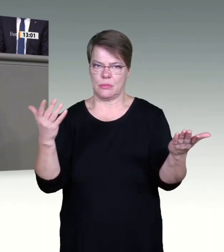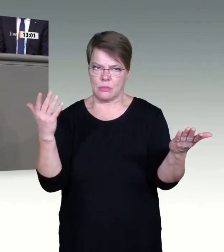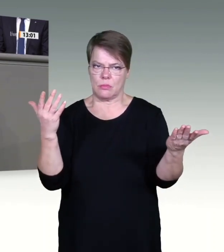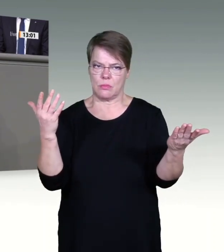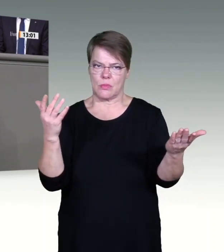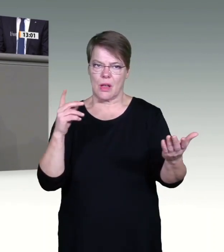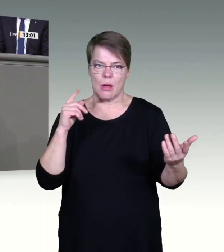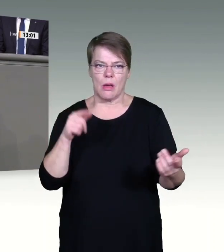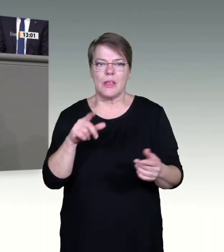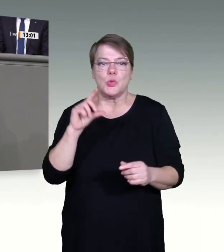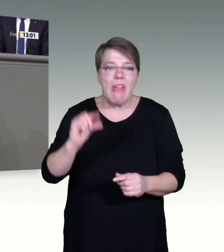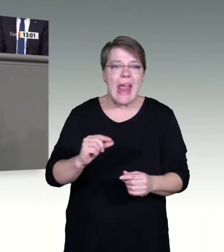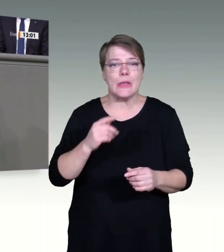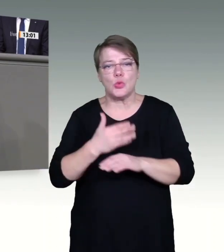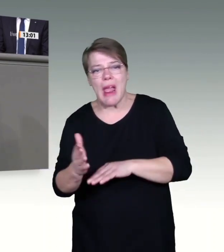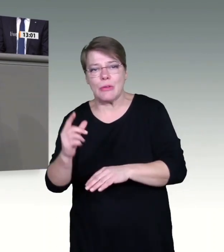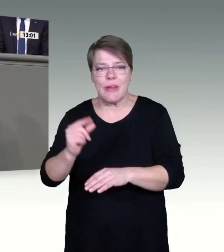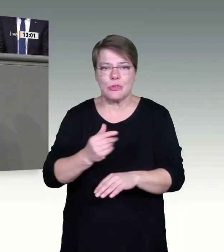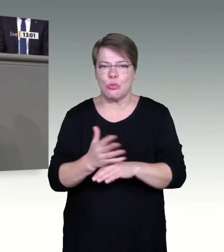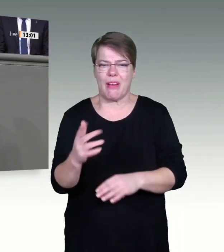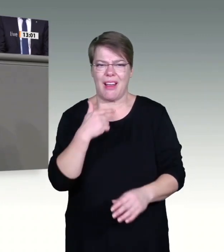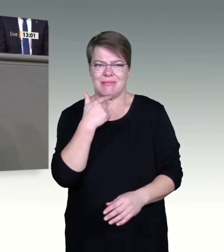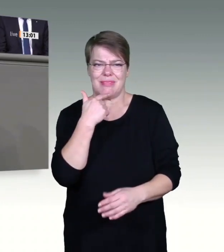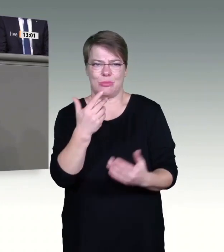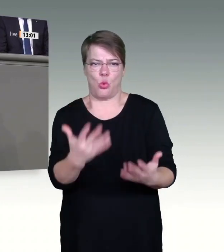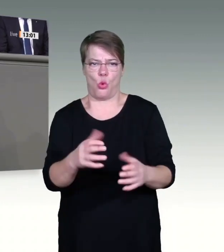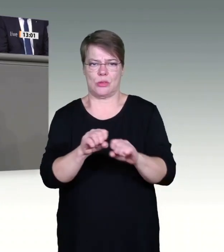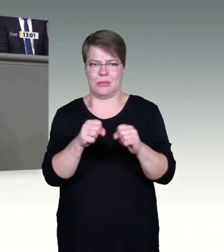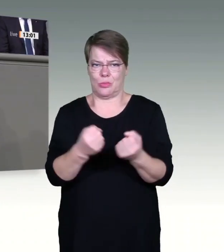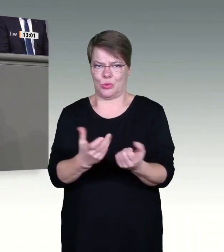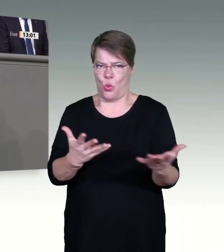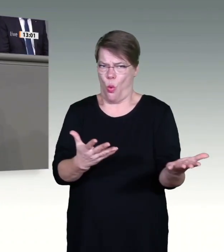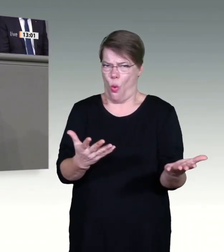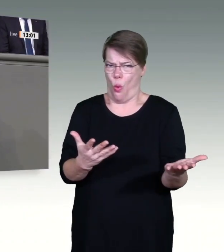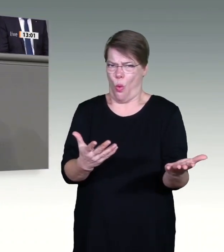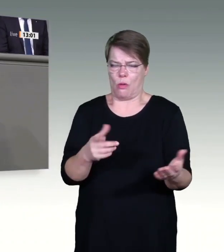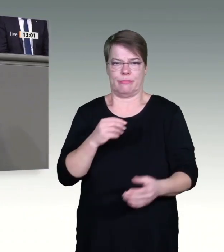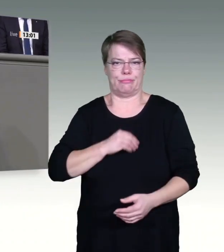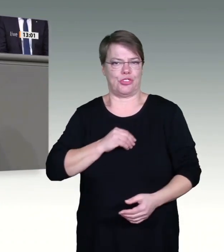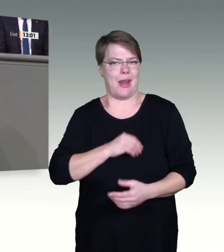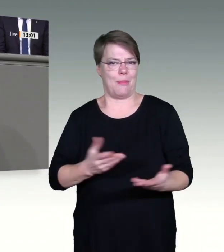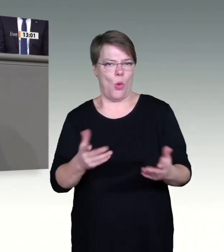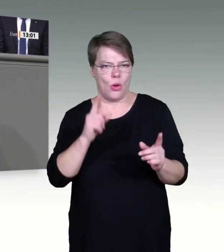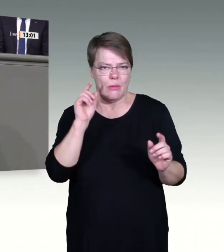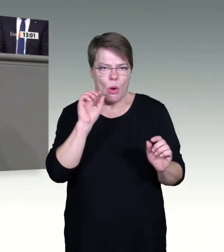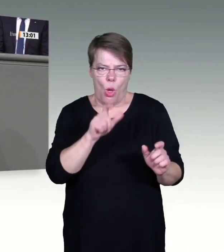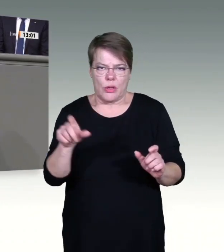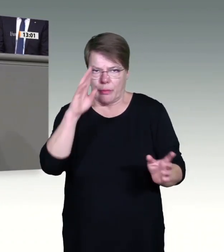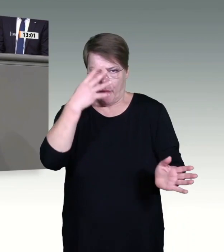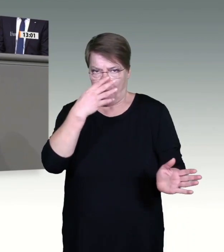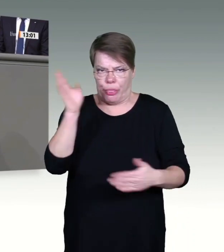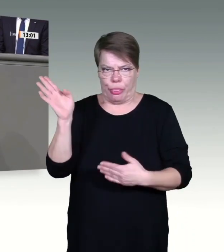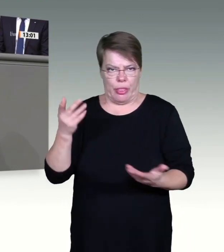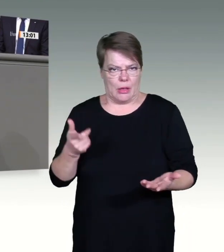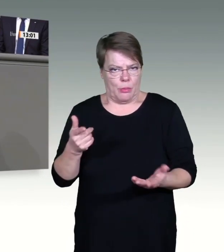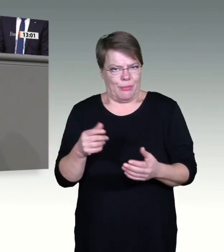ihre Wirkung entfalten, aber das Infektionsgeschehen insgesamt natürlich noch auf einem viel zu hohen Niveau ist. Und wir müssen uns zwei Dinge